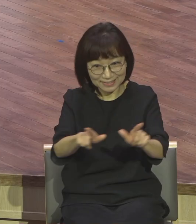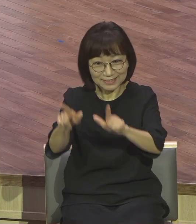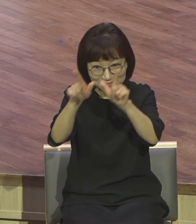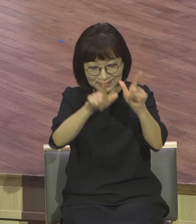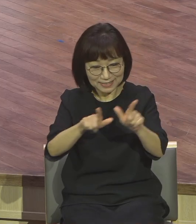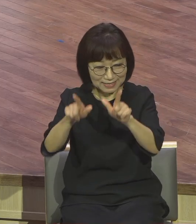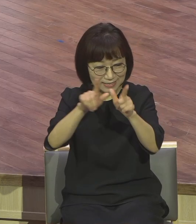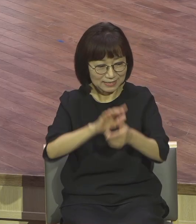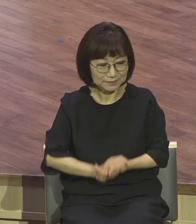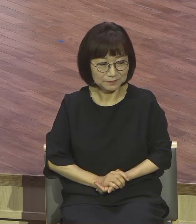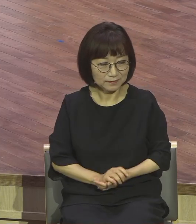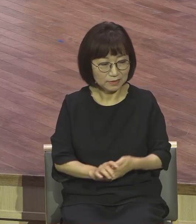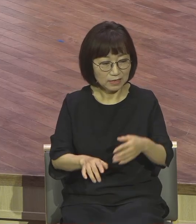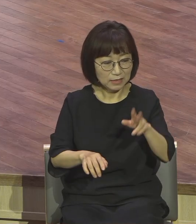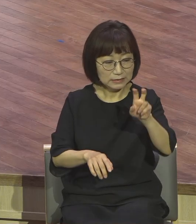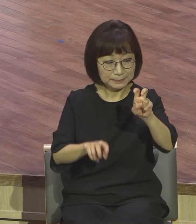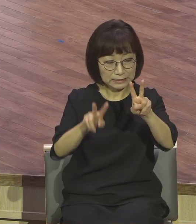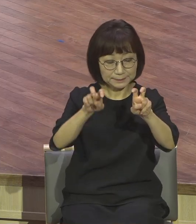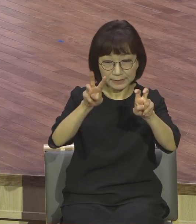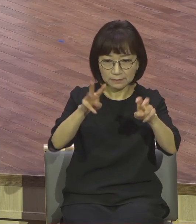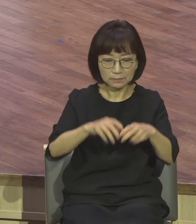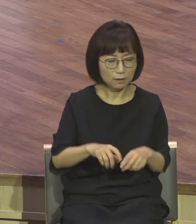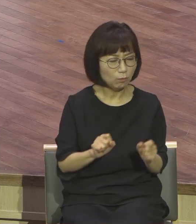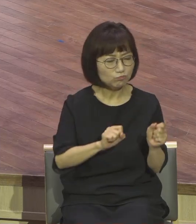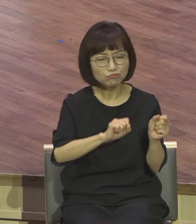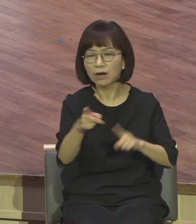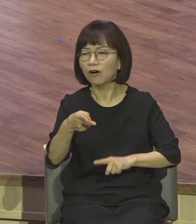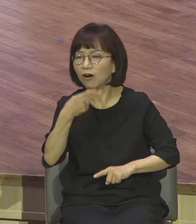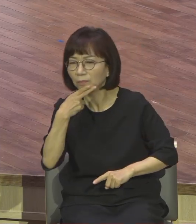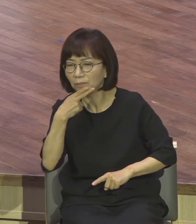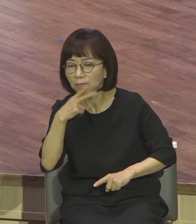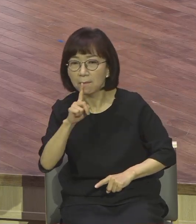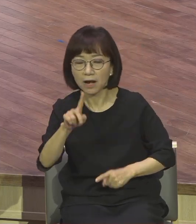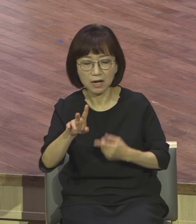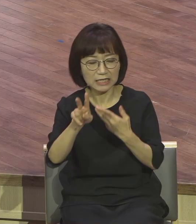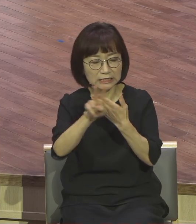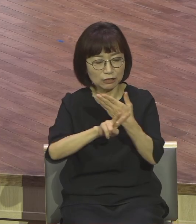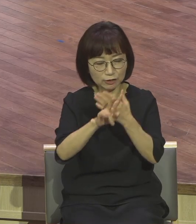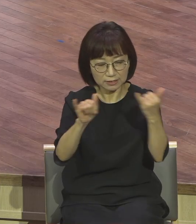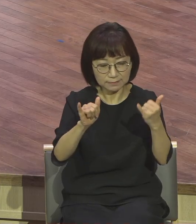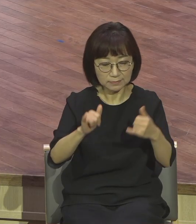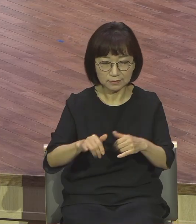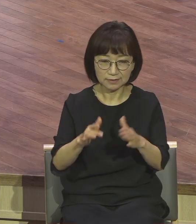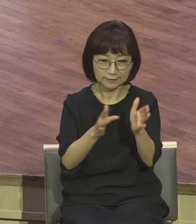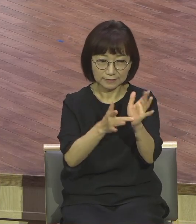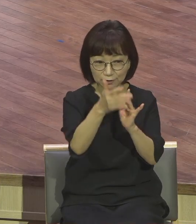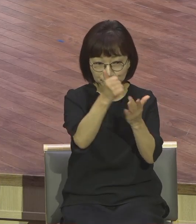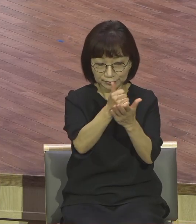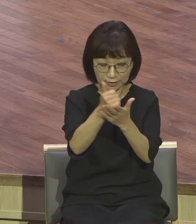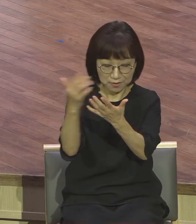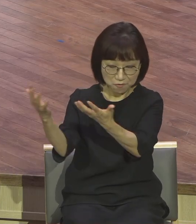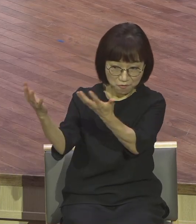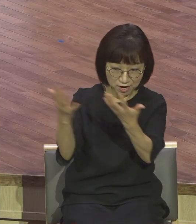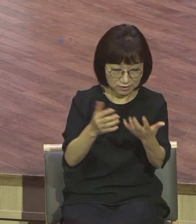23절을 봅니다. 부활이 없다는 사두개인들이 그날 예수께 와서 물어 이르되